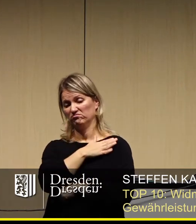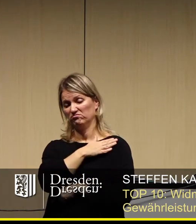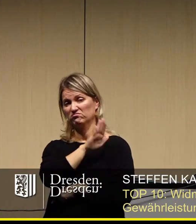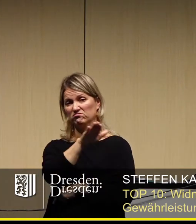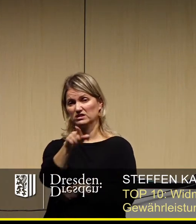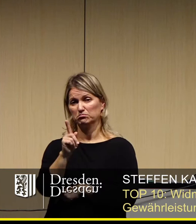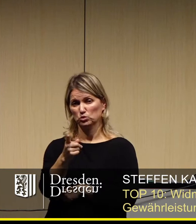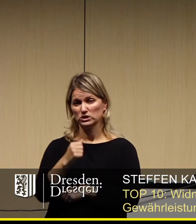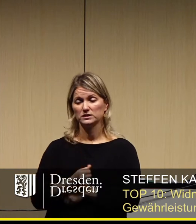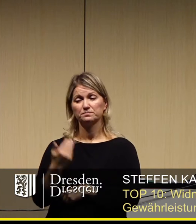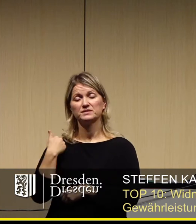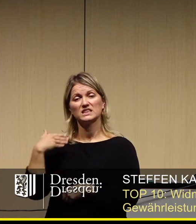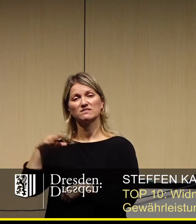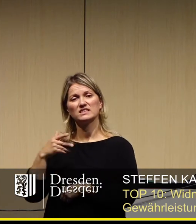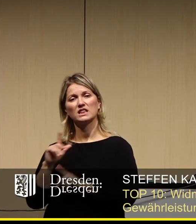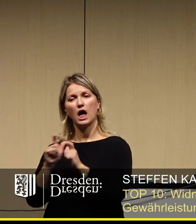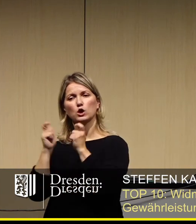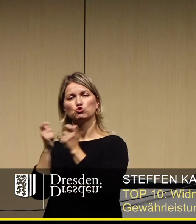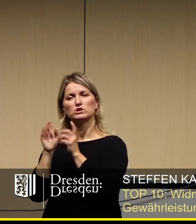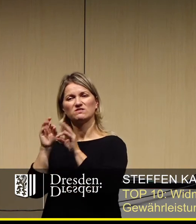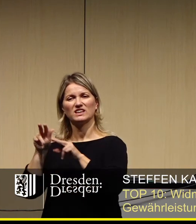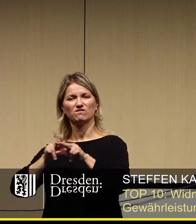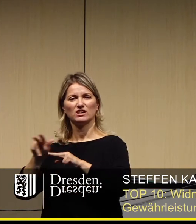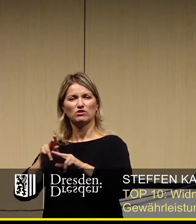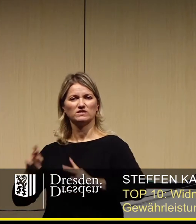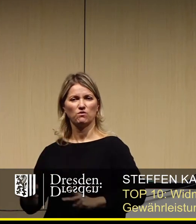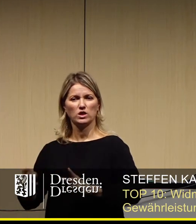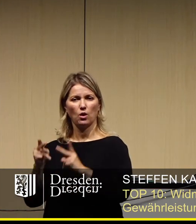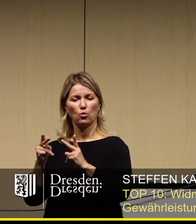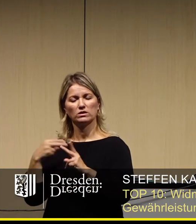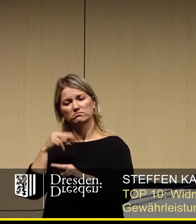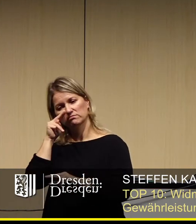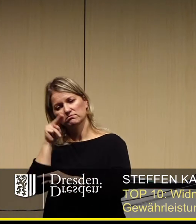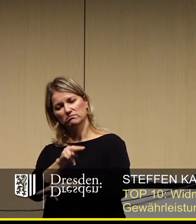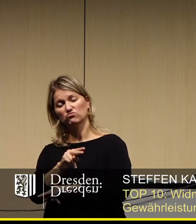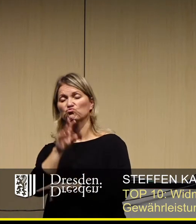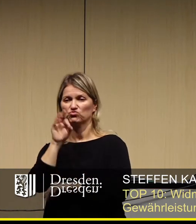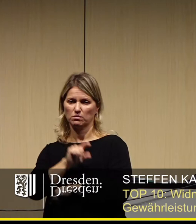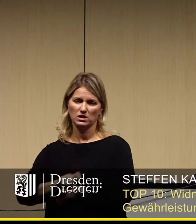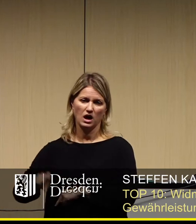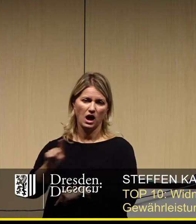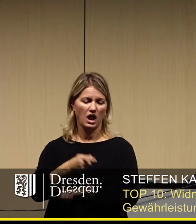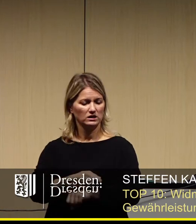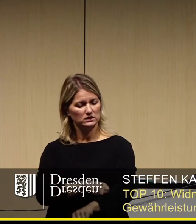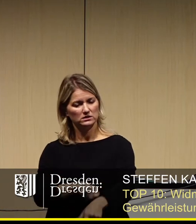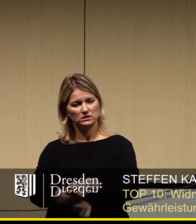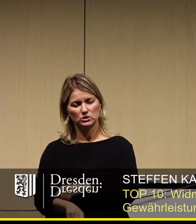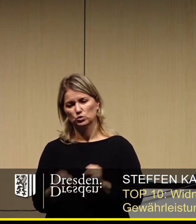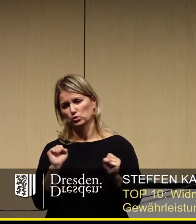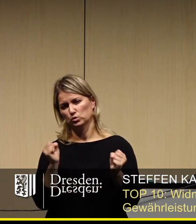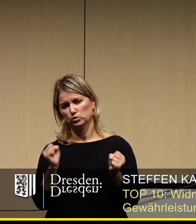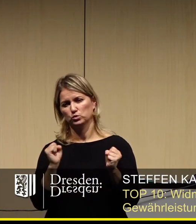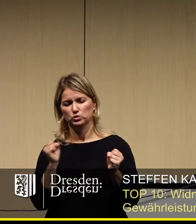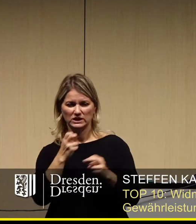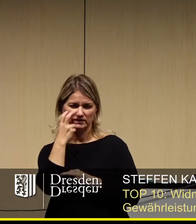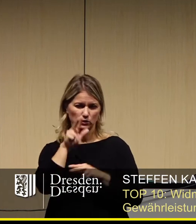für Wirtschaftsförderung ein Bild davon machen. Hier wird wirklich intensiv und mit hohem Engagement gearbeitet.